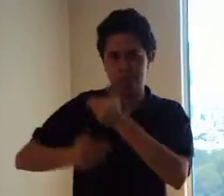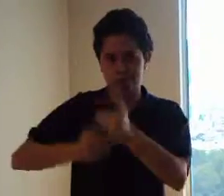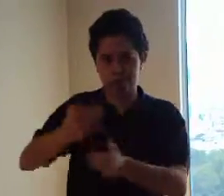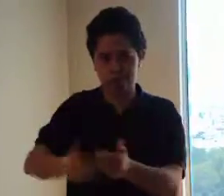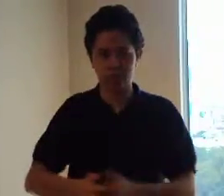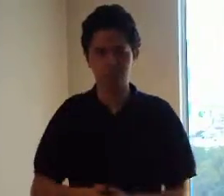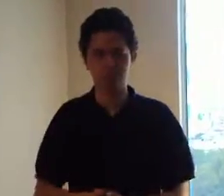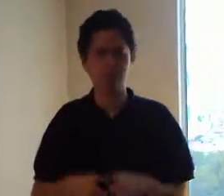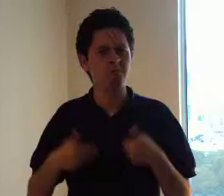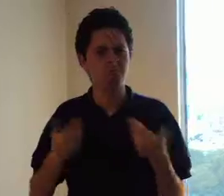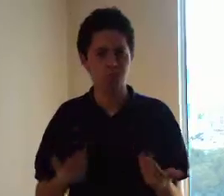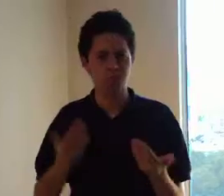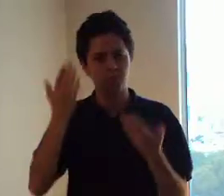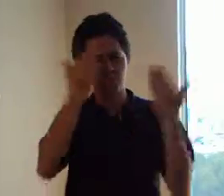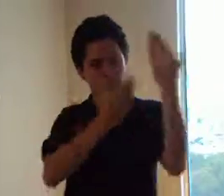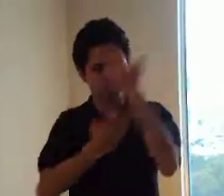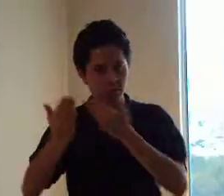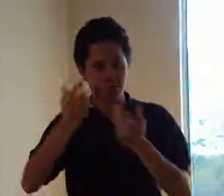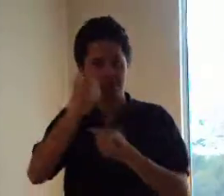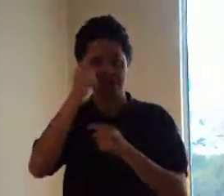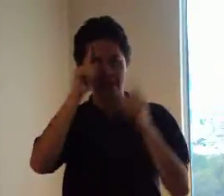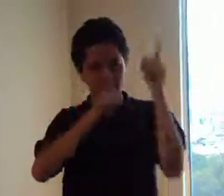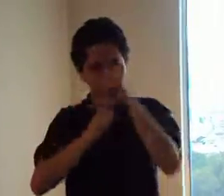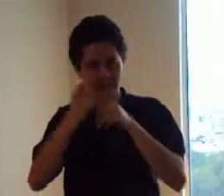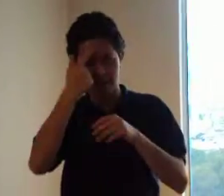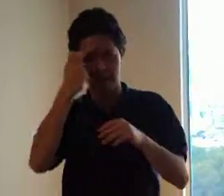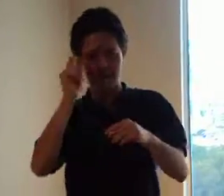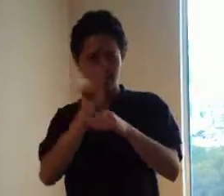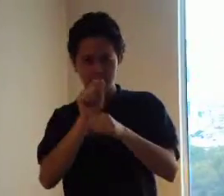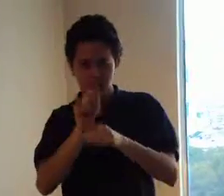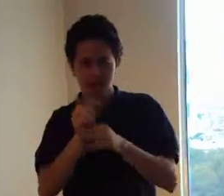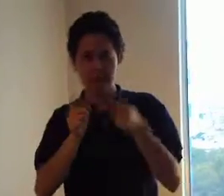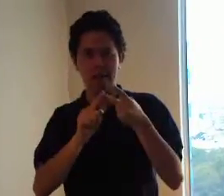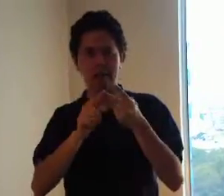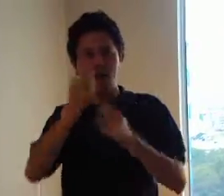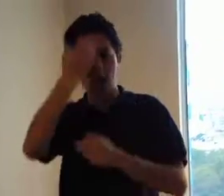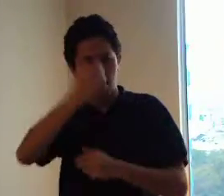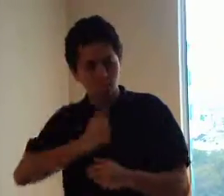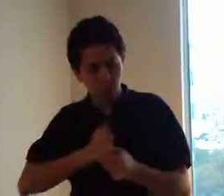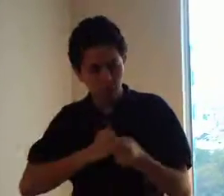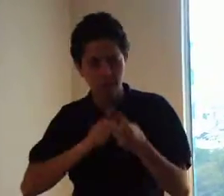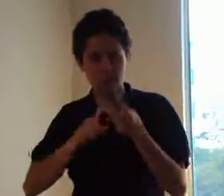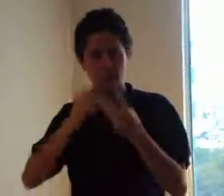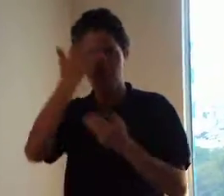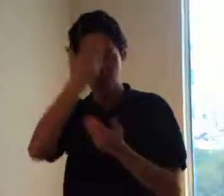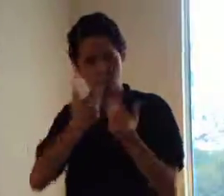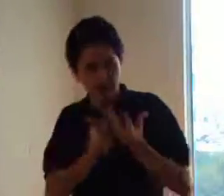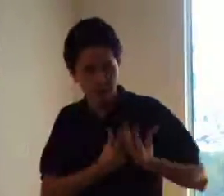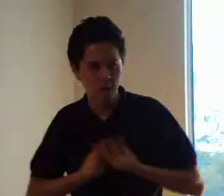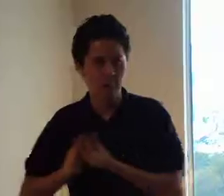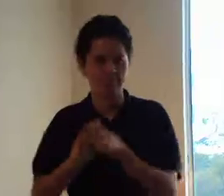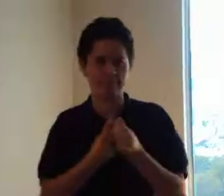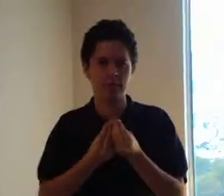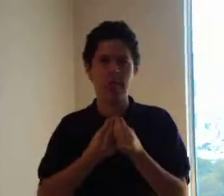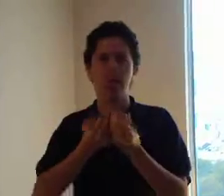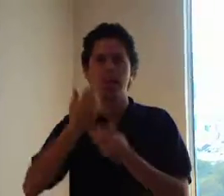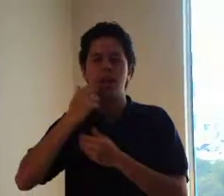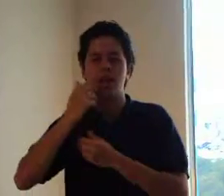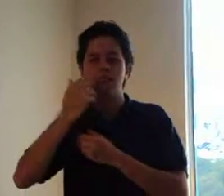análisis, la reflexión, la física, la autoevaluación, la co-evaluación y la heterogévaluación. Para